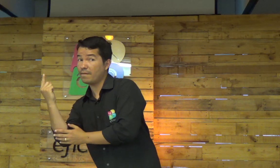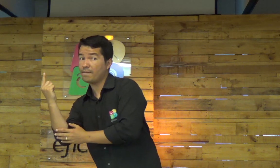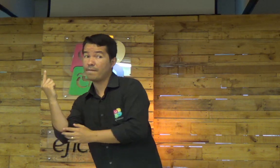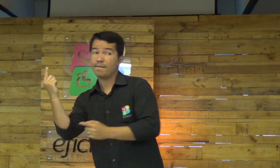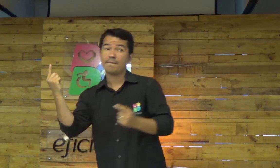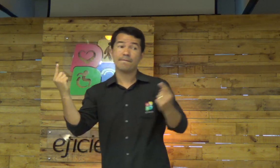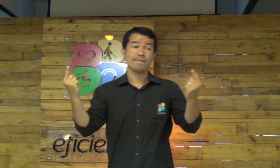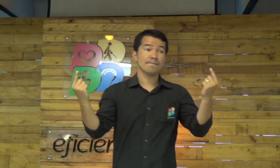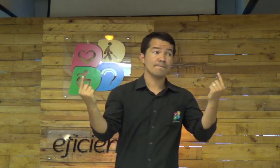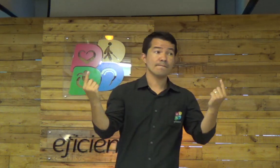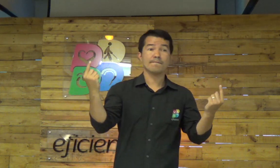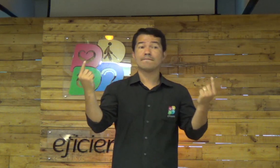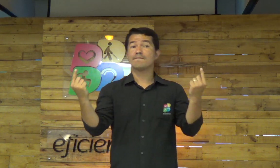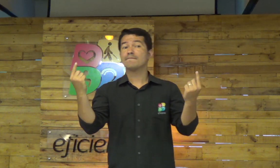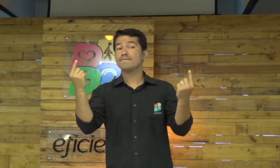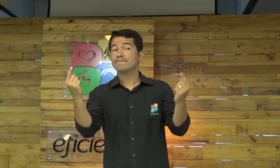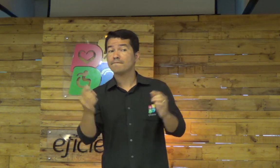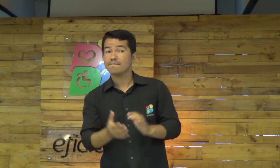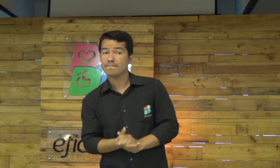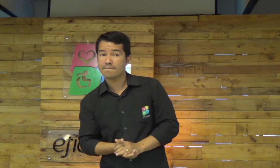ou em Jesus verdadeiro? Qual deles?